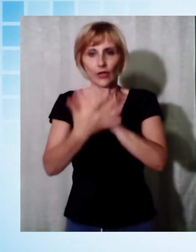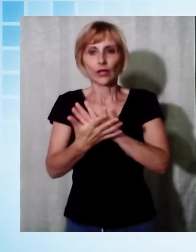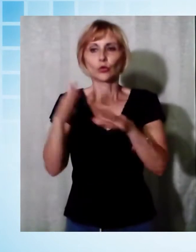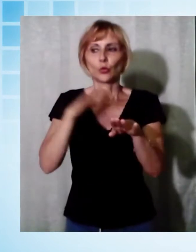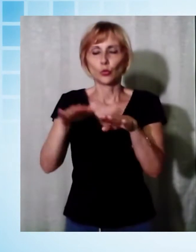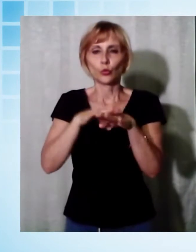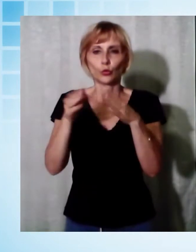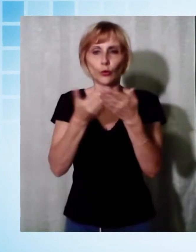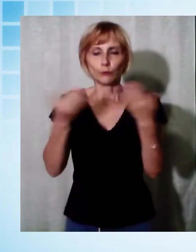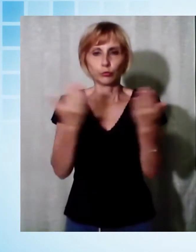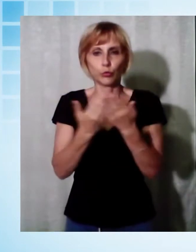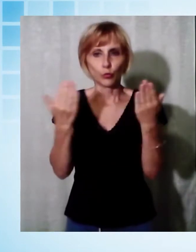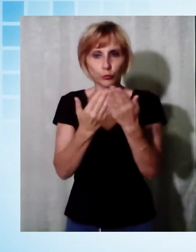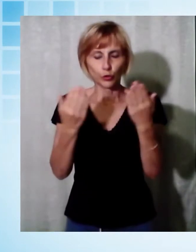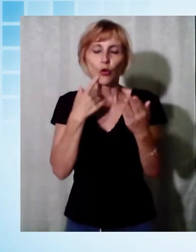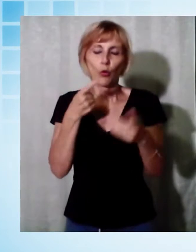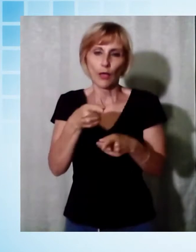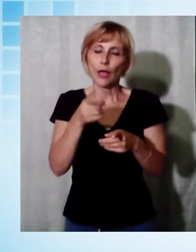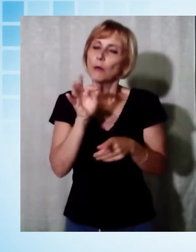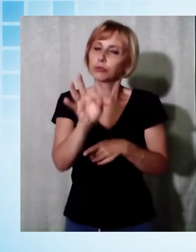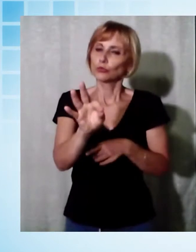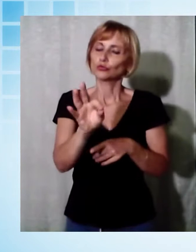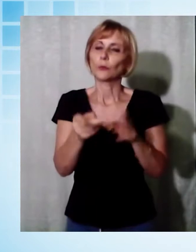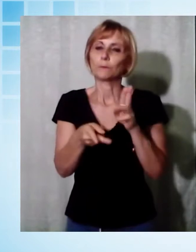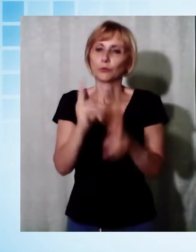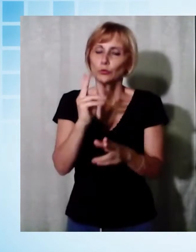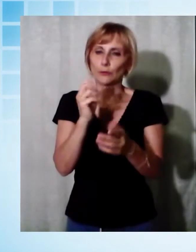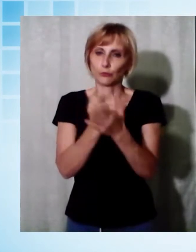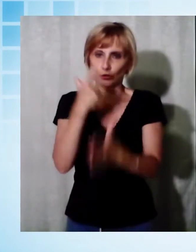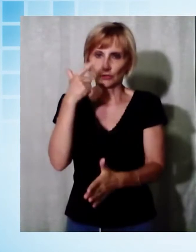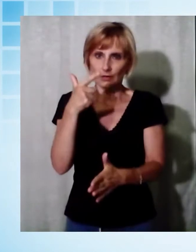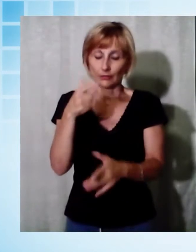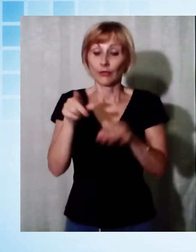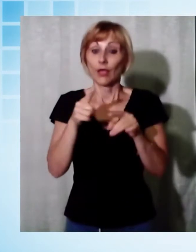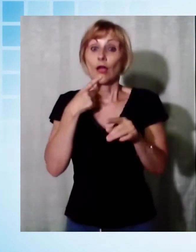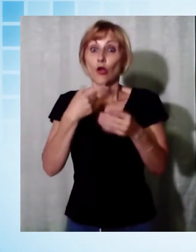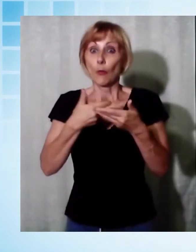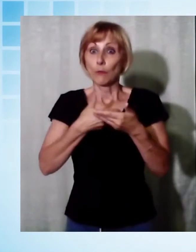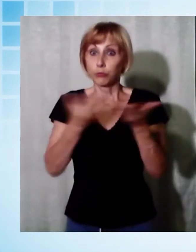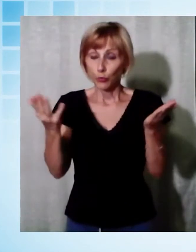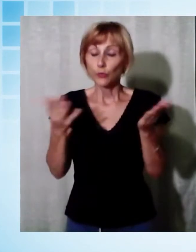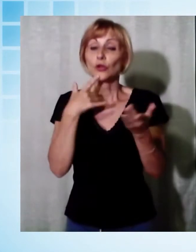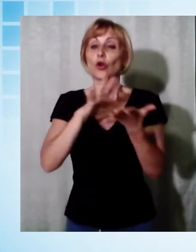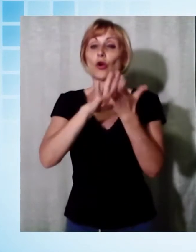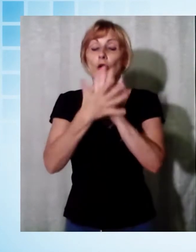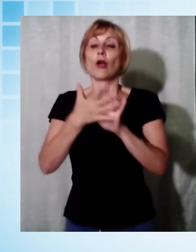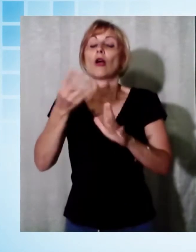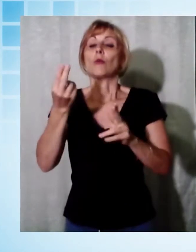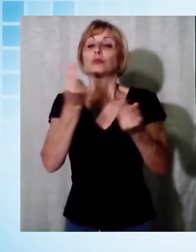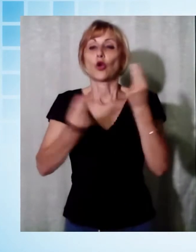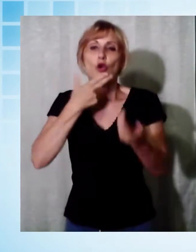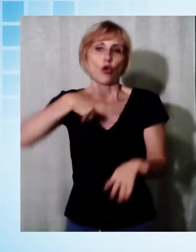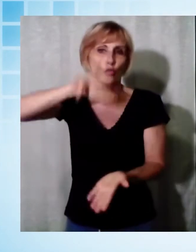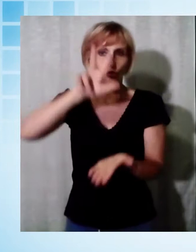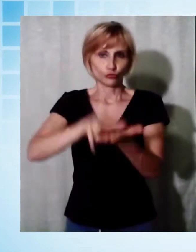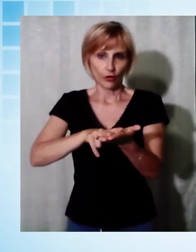scoglio maggiore da superare per dare il via all'intervento. In questo modo la Giunta ha potuto approvare il progetto, elaborato da Lucca Riscossioni e Servizi,